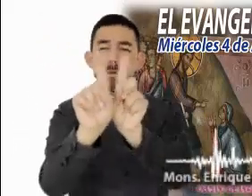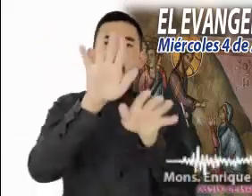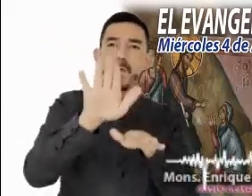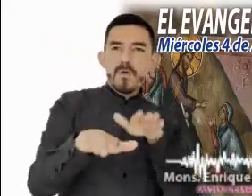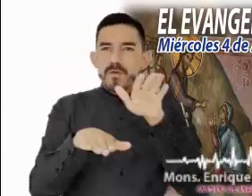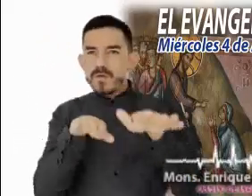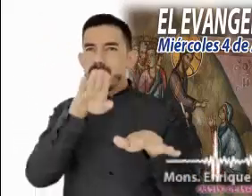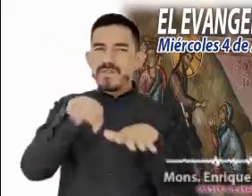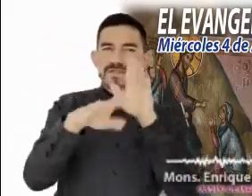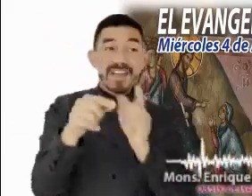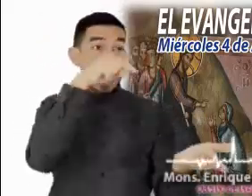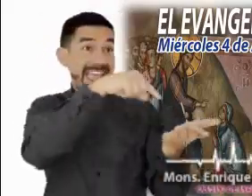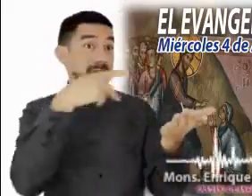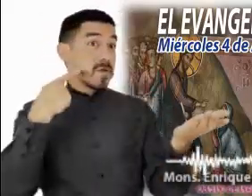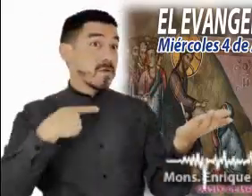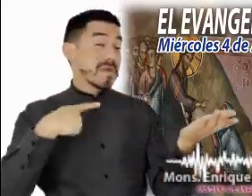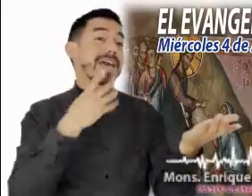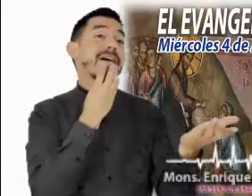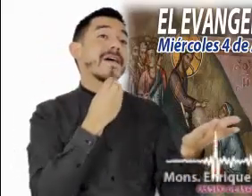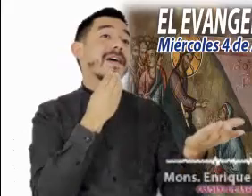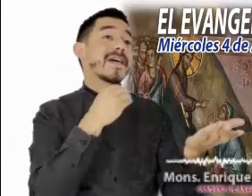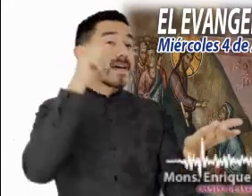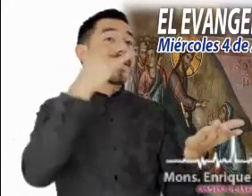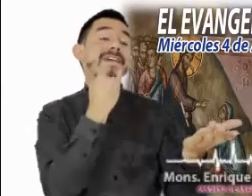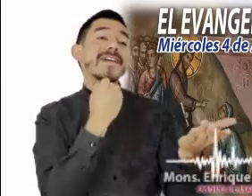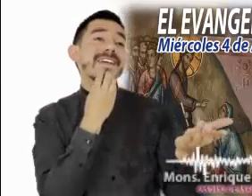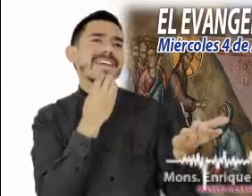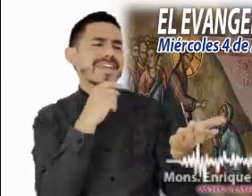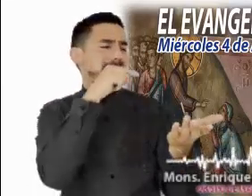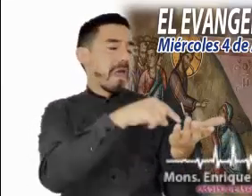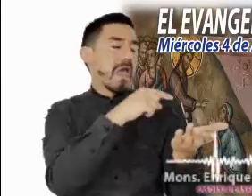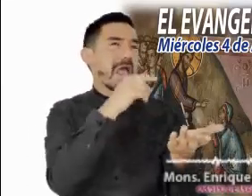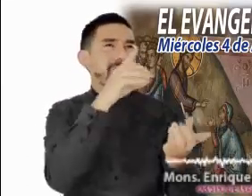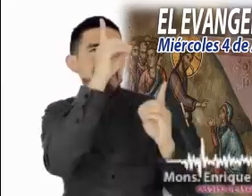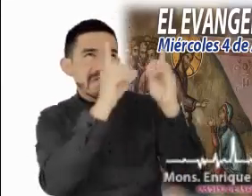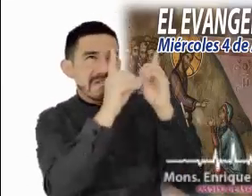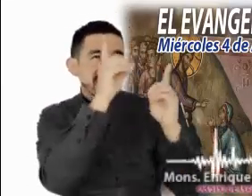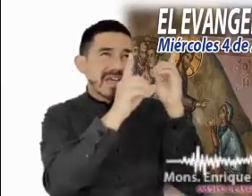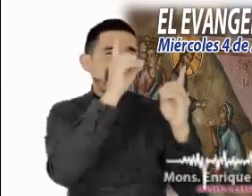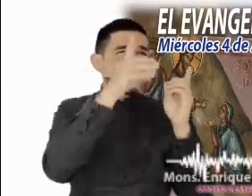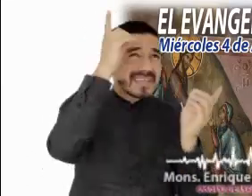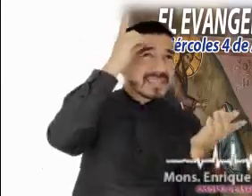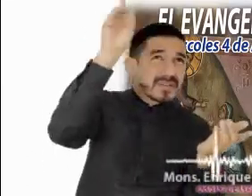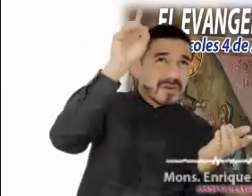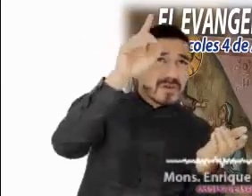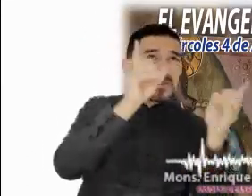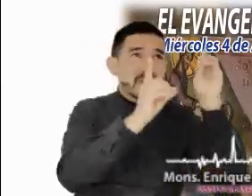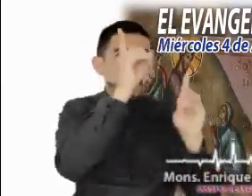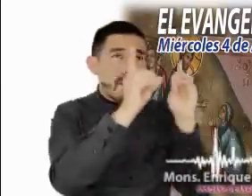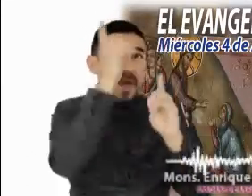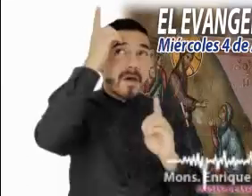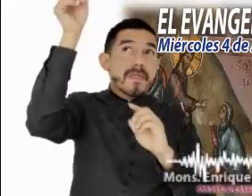El pecado de los israelitas no es tanto que dudaron de sus fuerzas, sino que